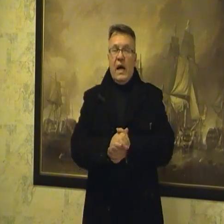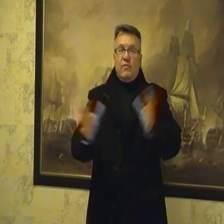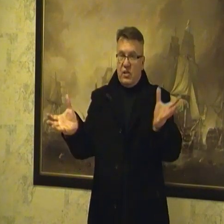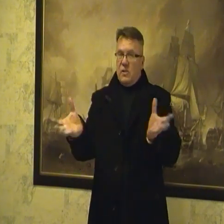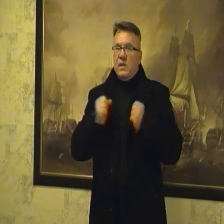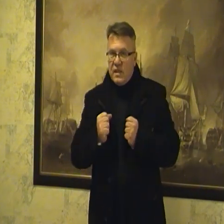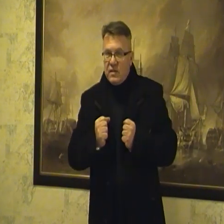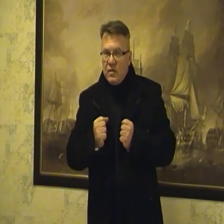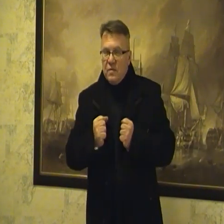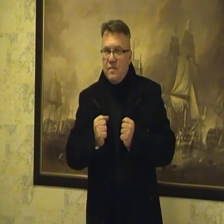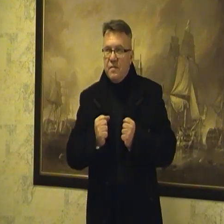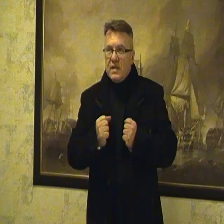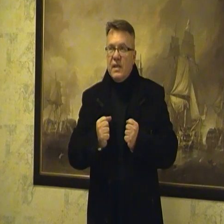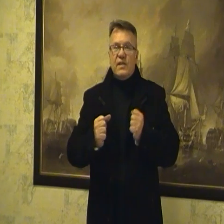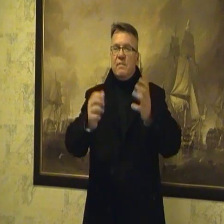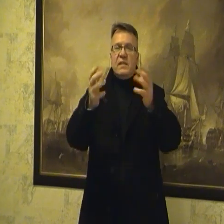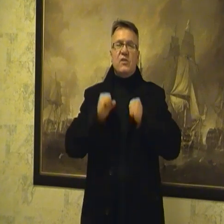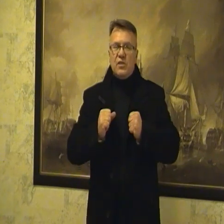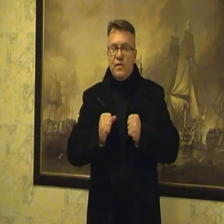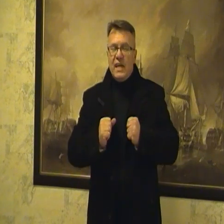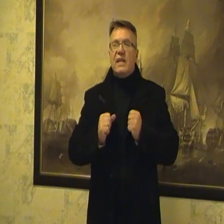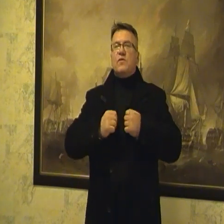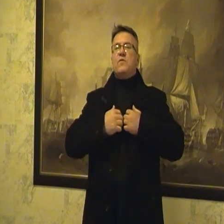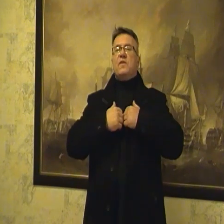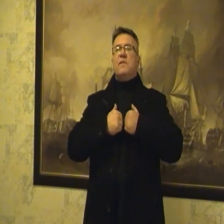a ludzie się tym interesują. I tam nie znaliście, nagle on mówi